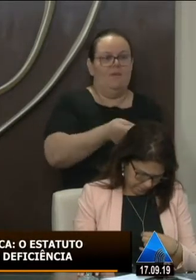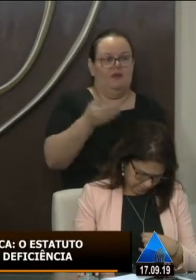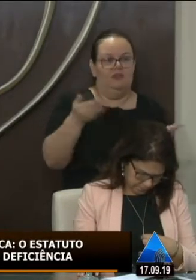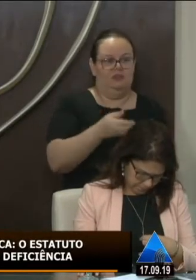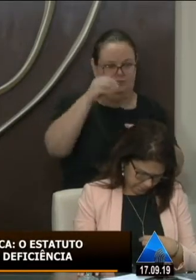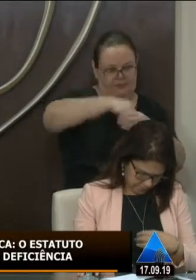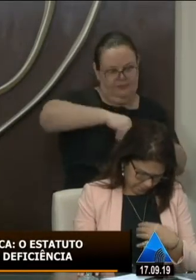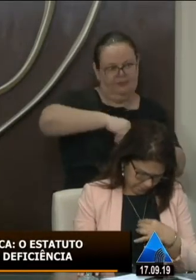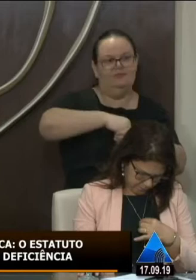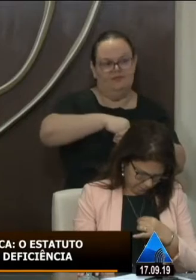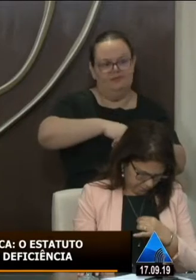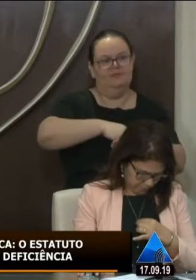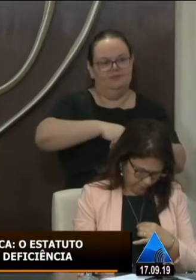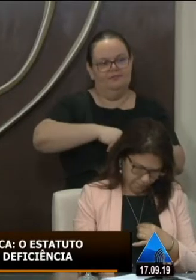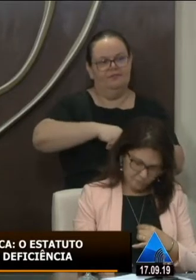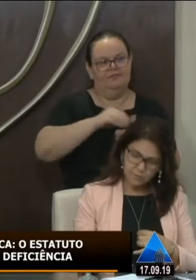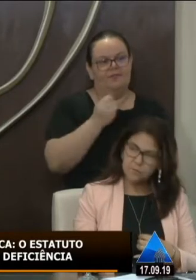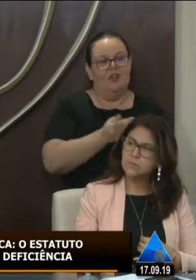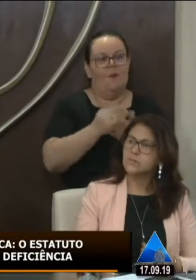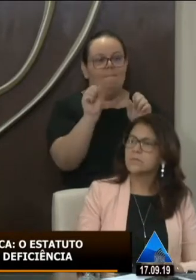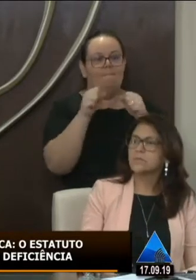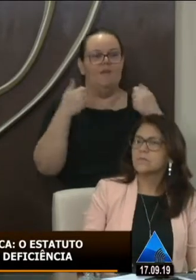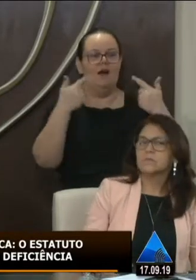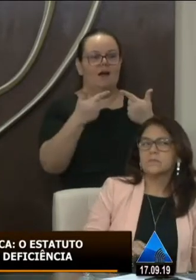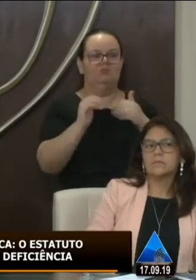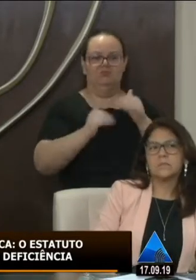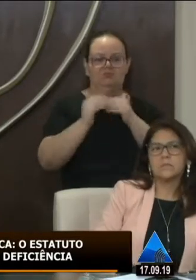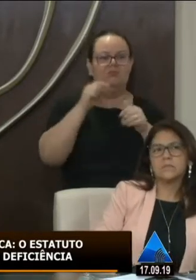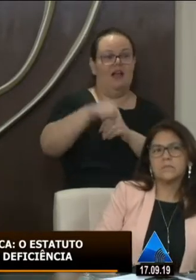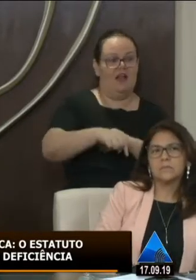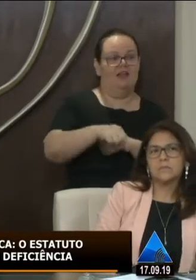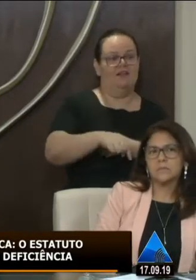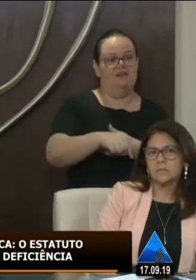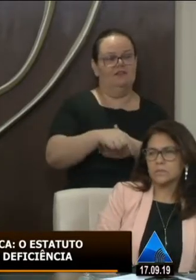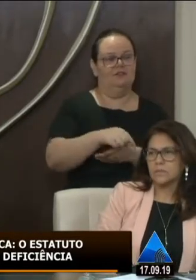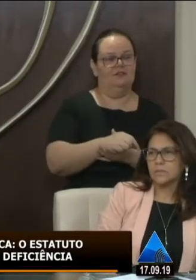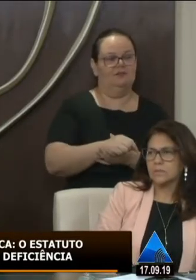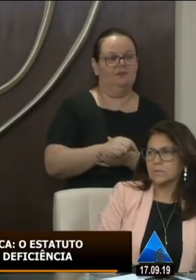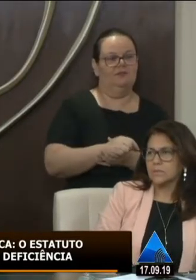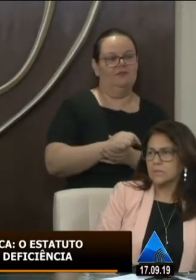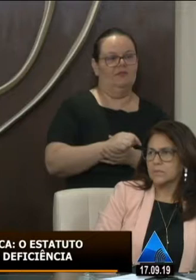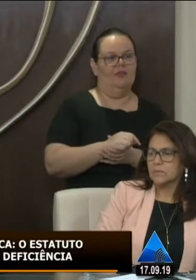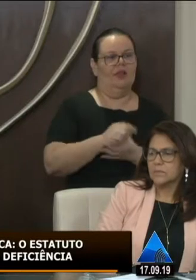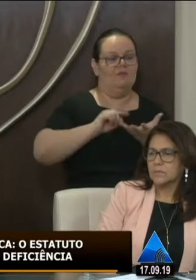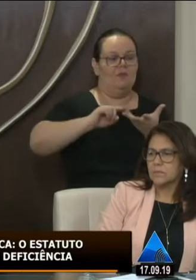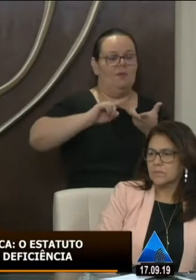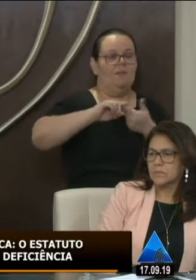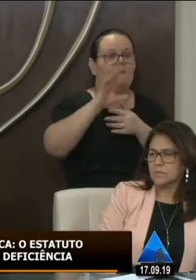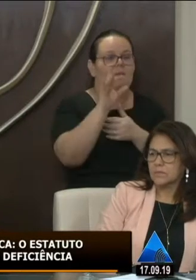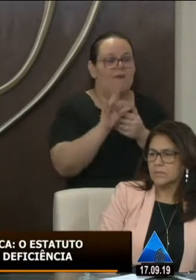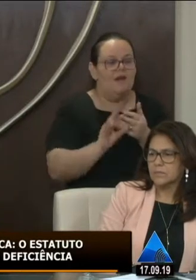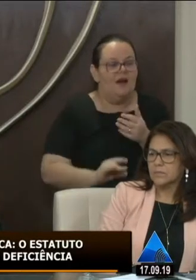que está em trâmite na Assembleia Legislativa e aqueles pontos da legislação que serão